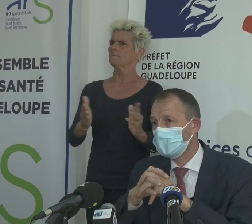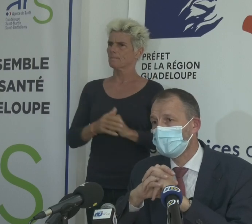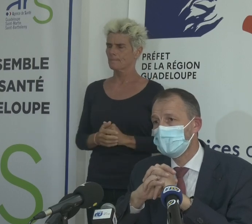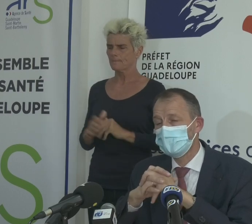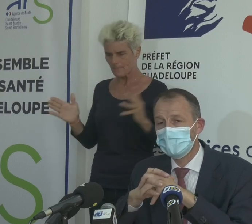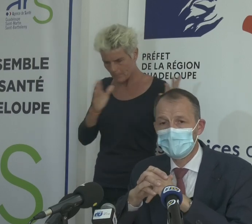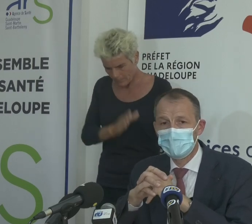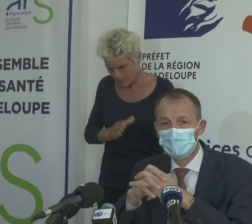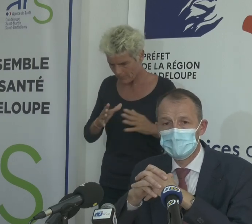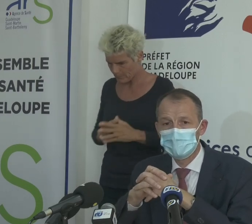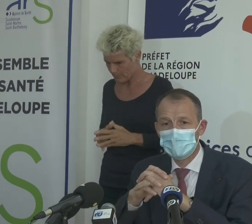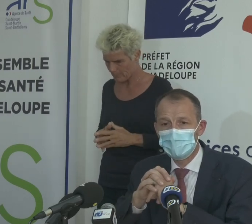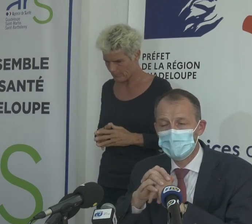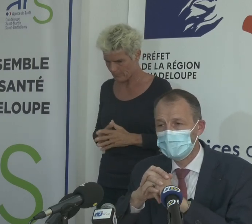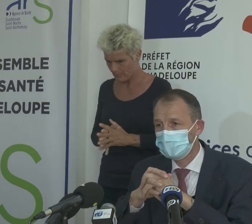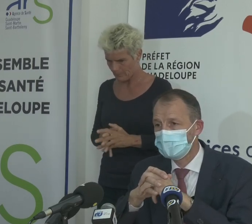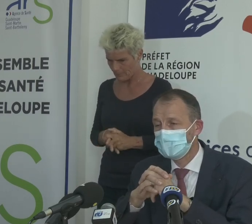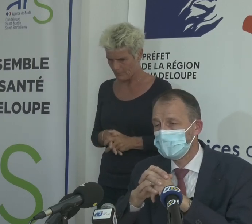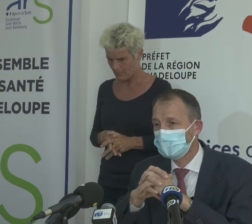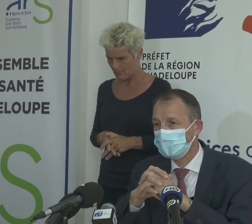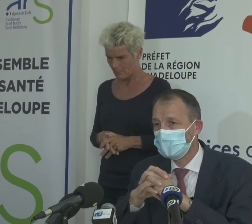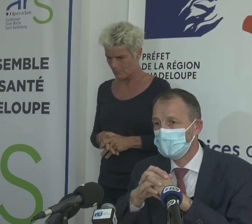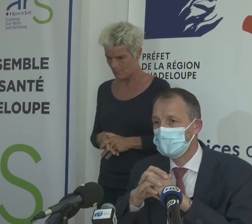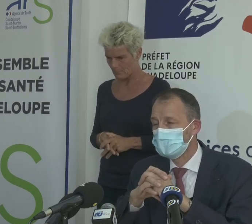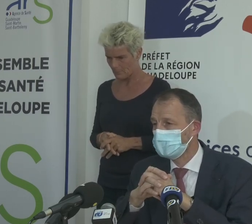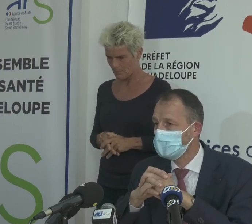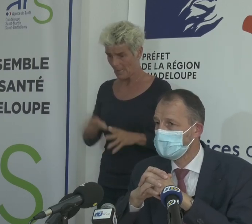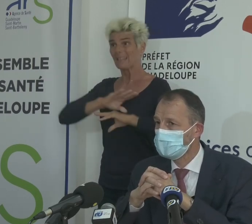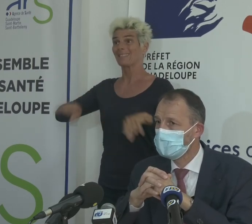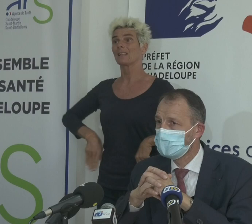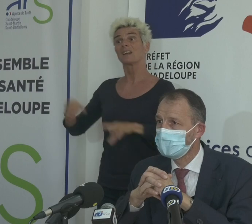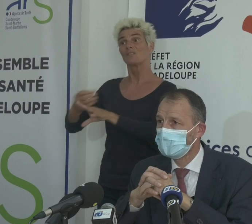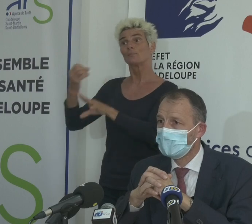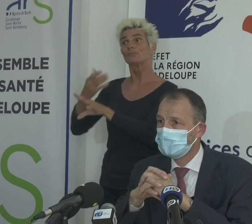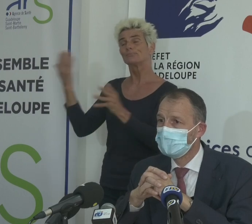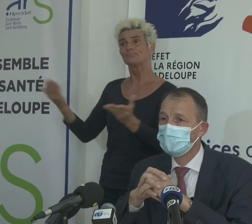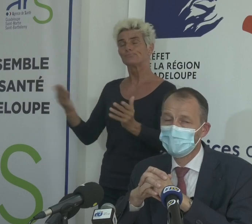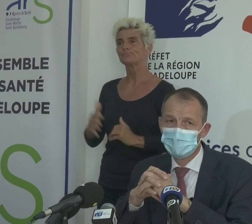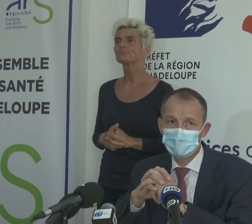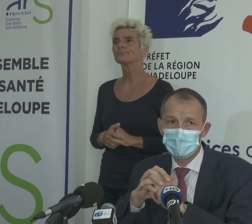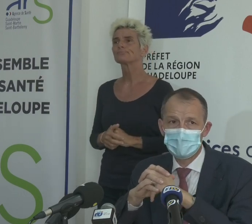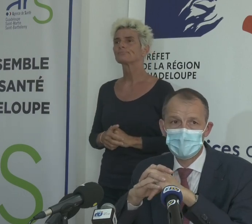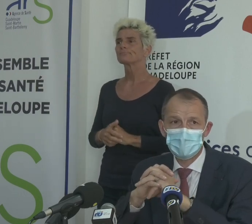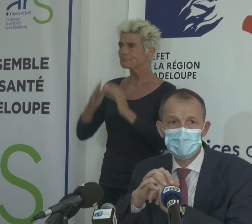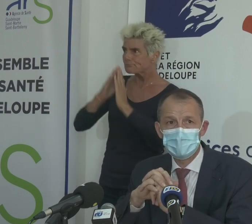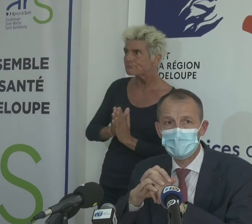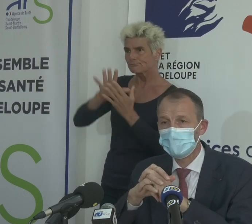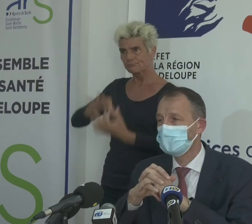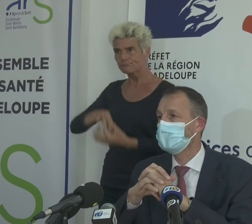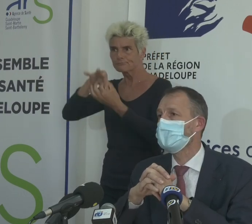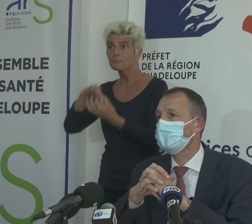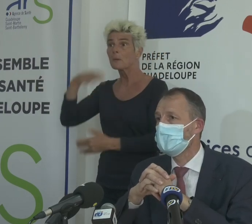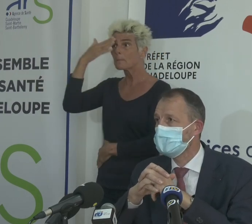Enfin, il y un point sur lequel je voudrais m'appuyer aujourd'hui, c'est celui des lieux de culte et des cérémonies